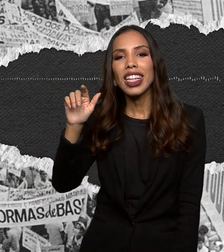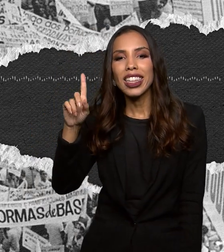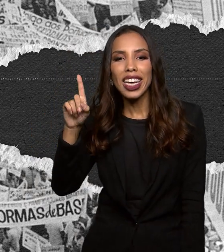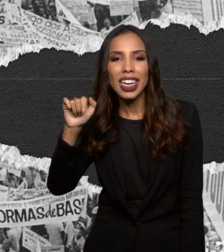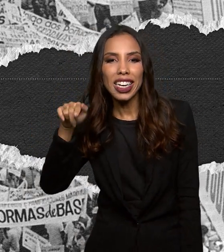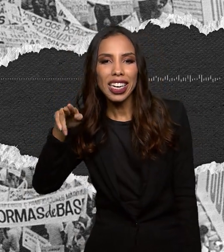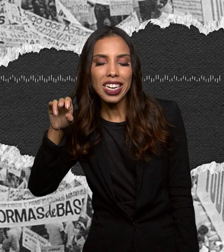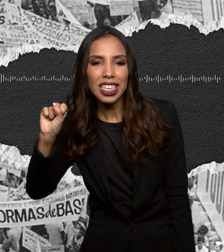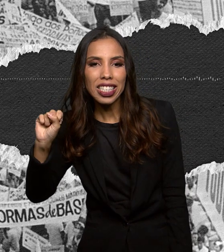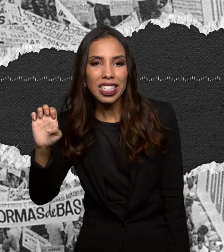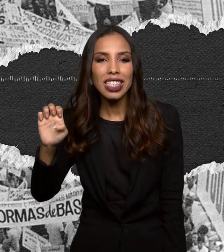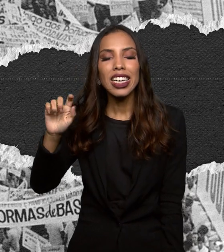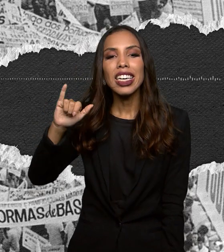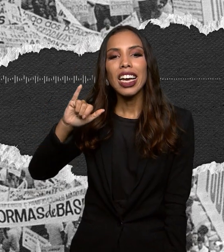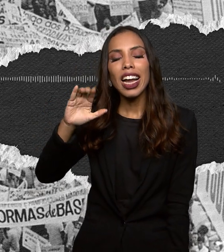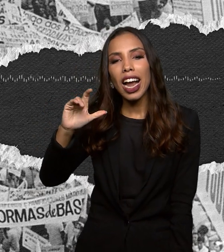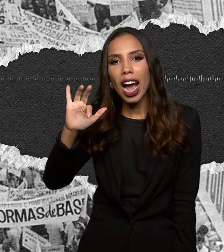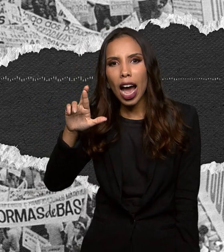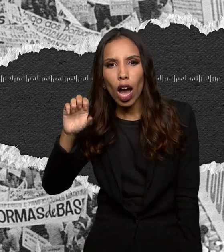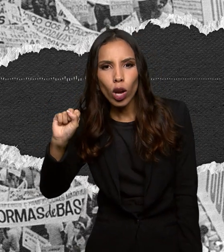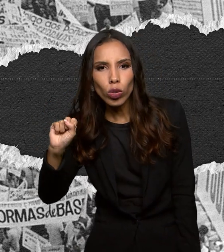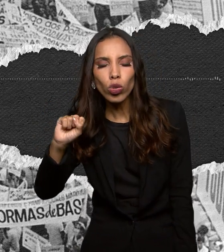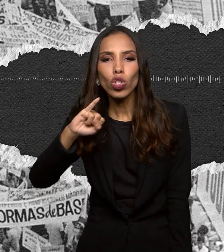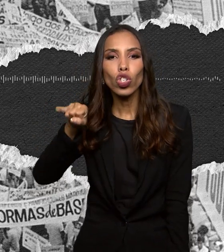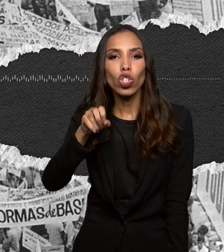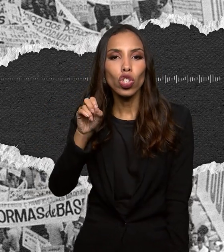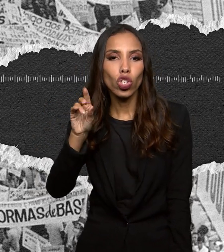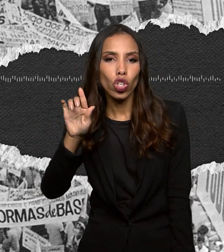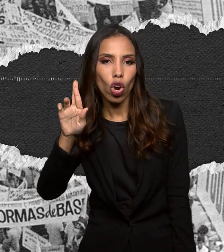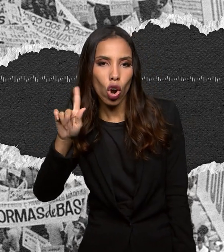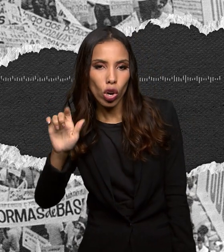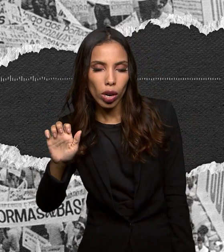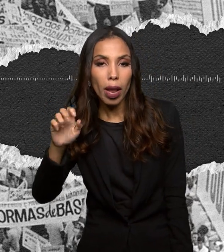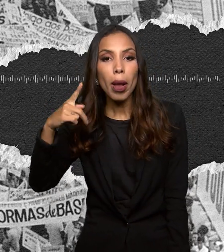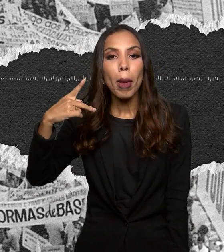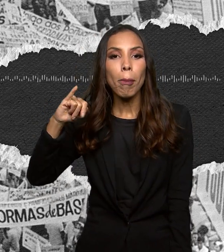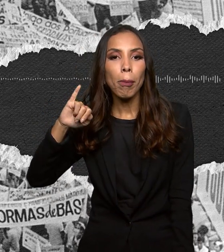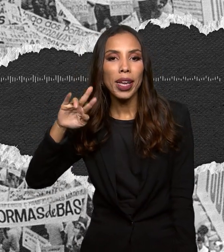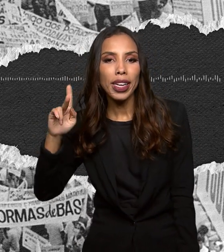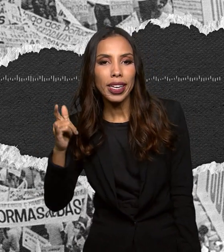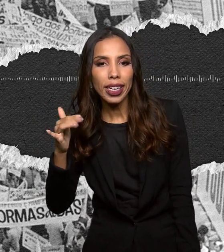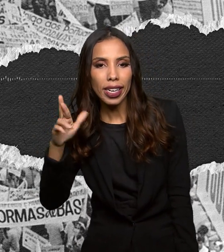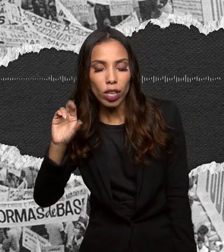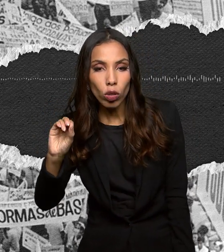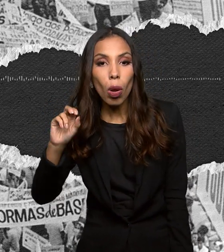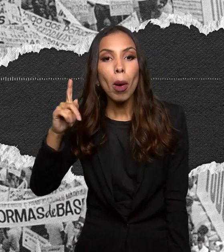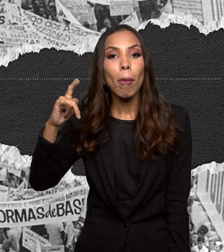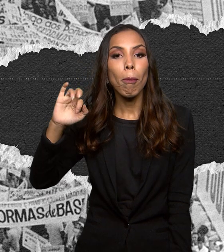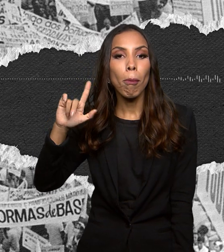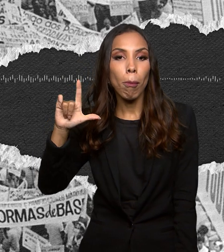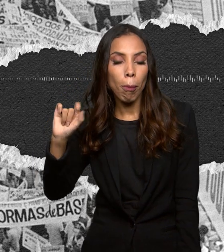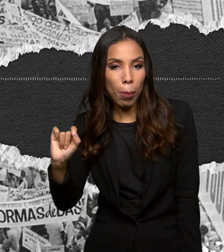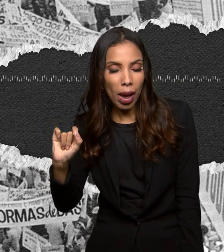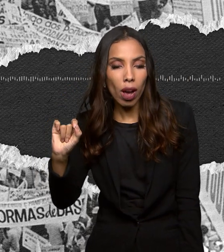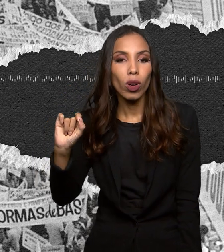Assis Carlos Santana Sandra Arueira Jorge Ferreira Piero Lerner Paulo Pinto Nelson Lim